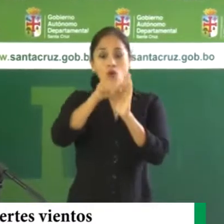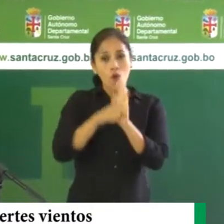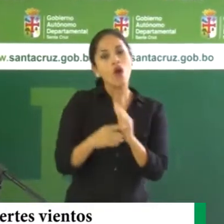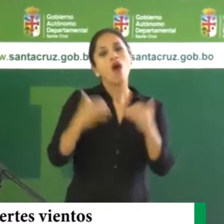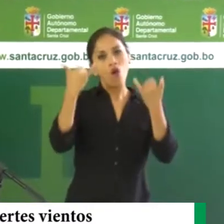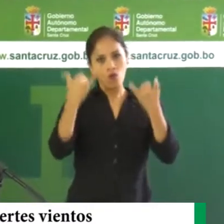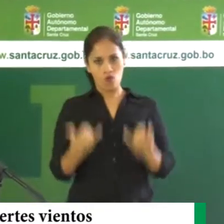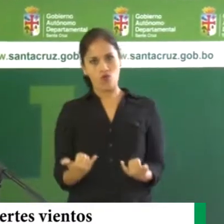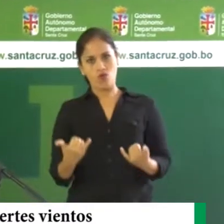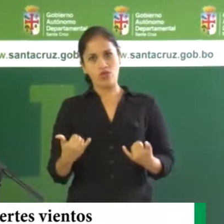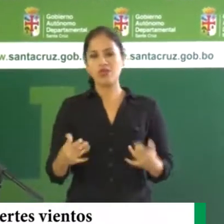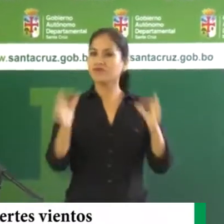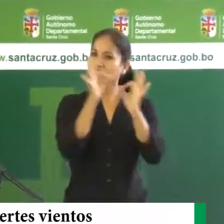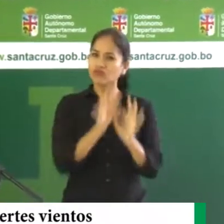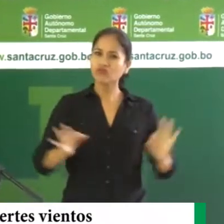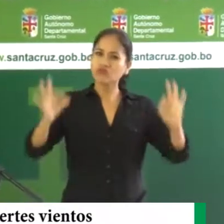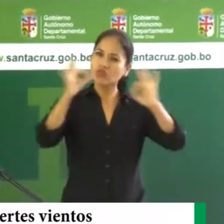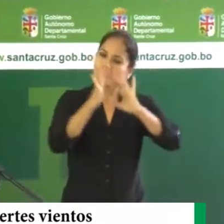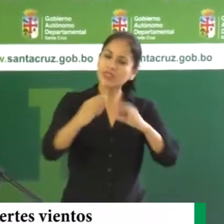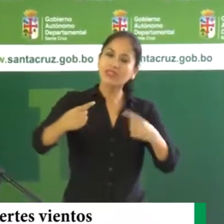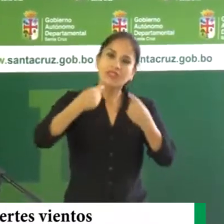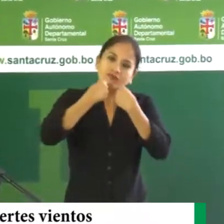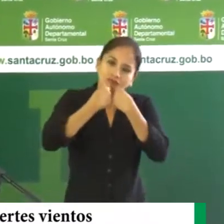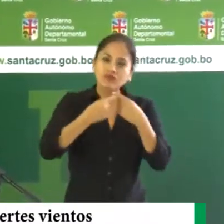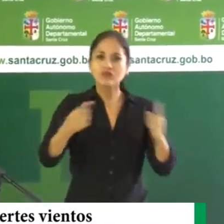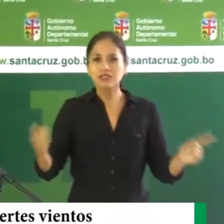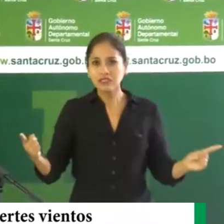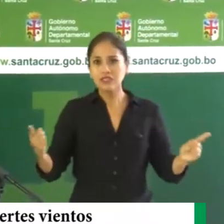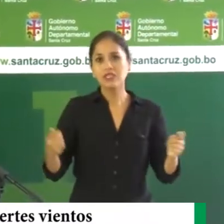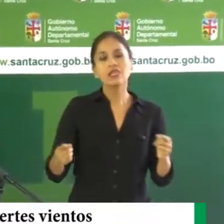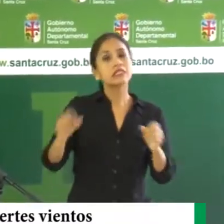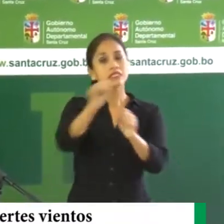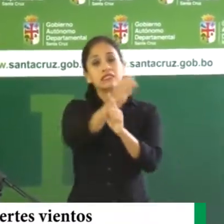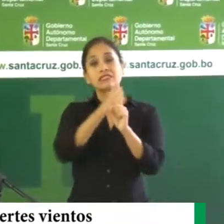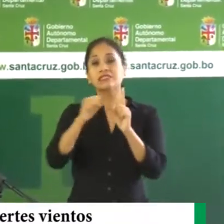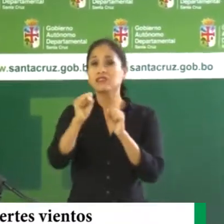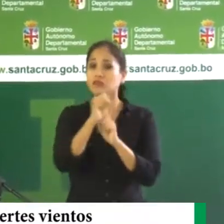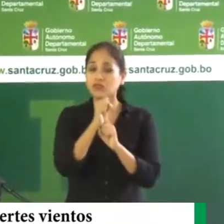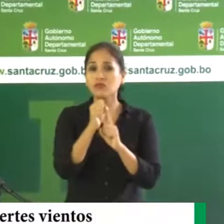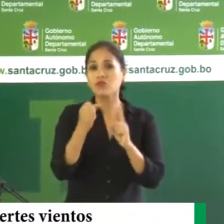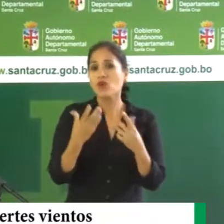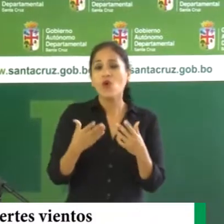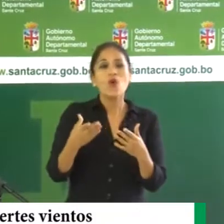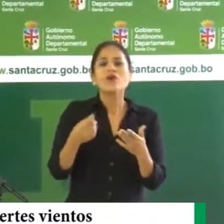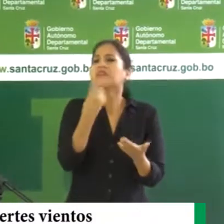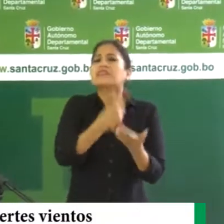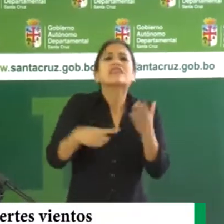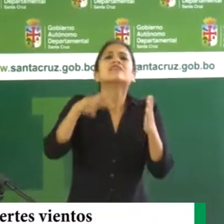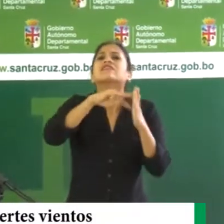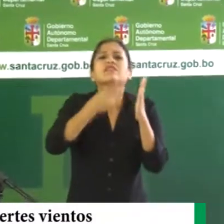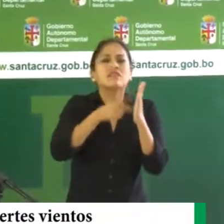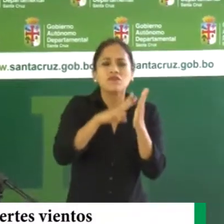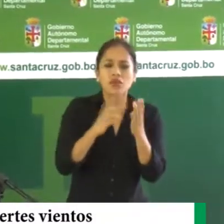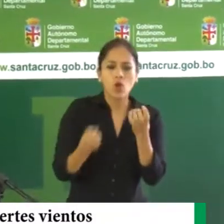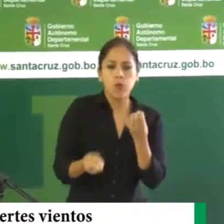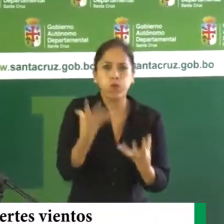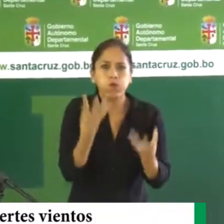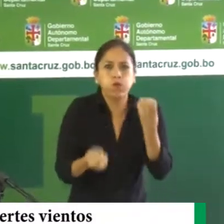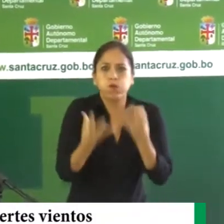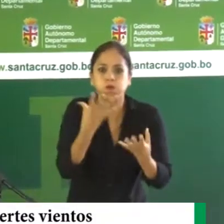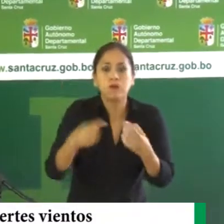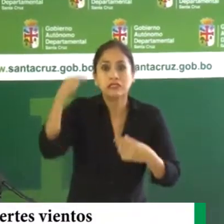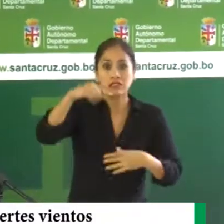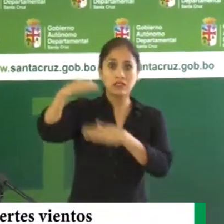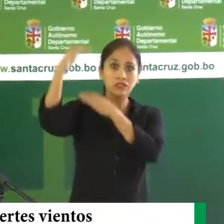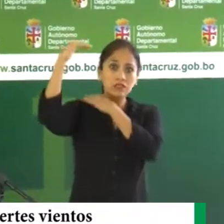de este día. Es importante recalcar que esta situación hace que los incendios en el departamento de Santa